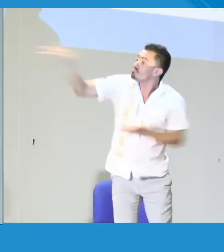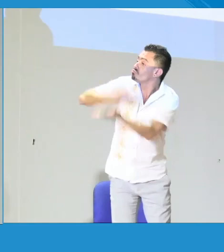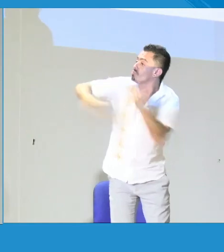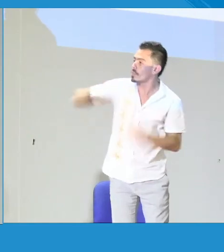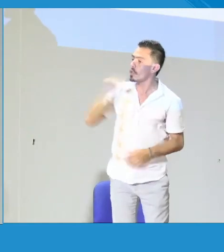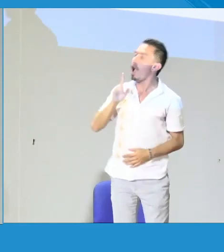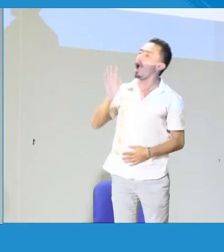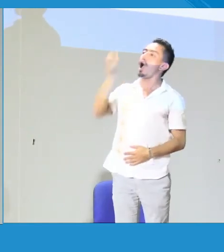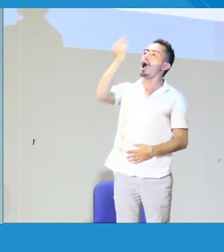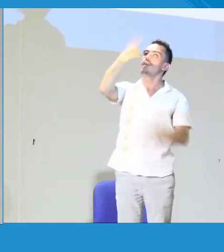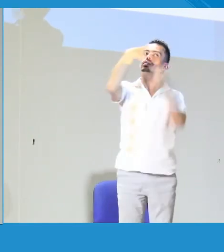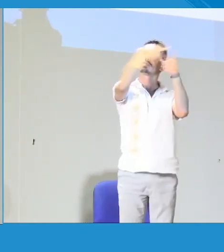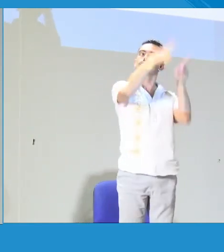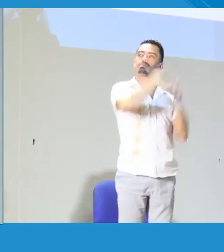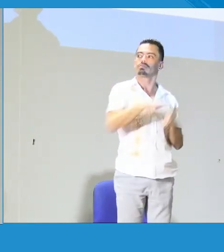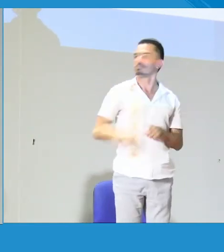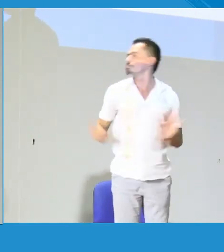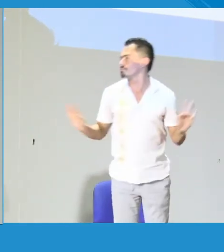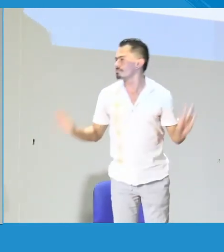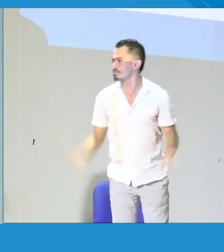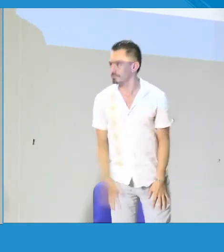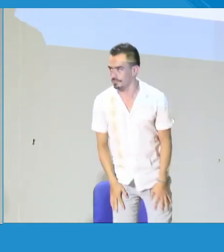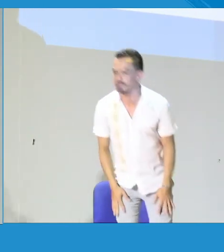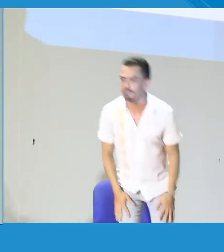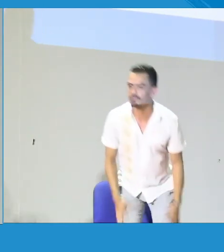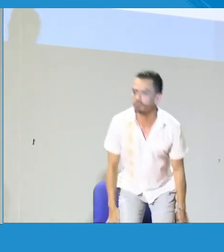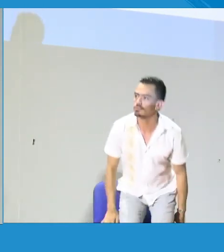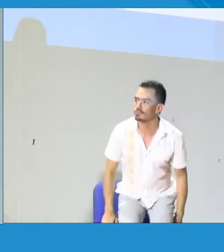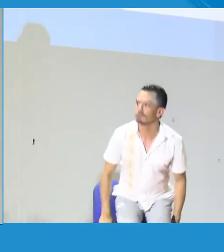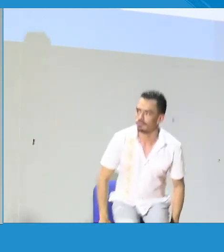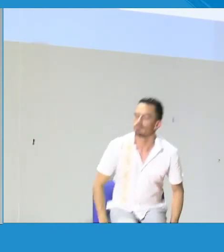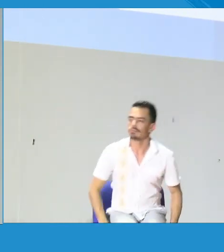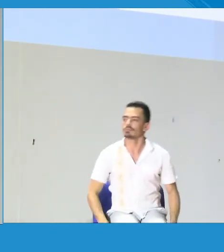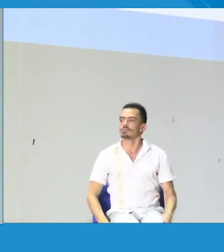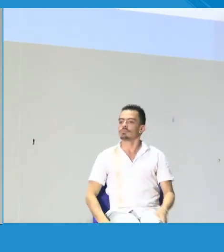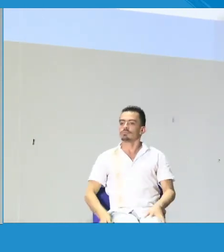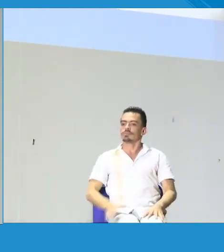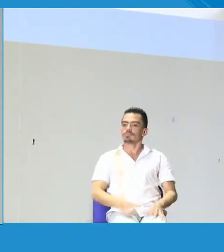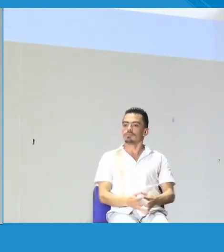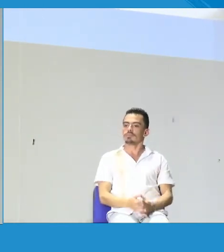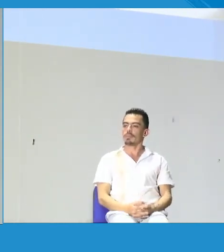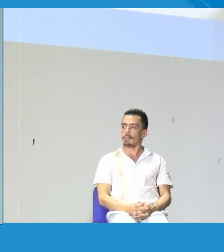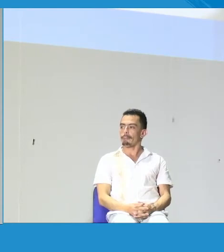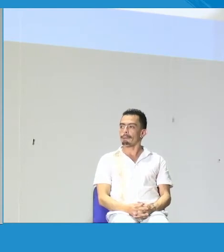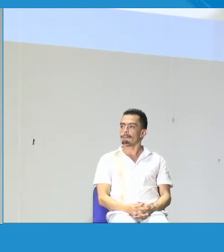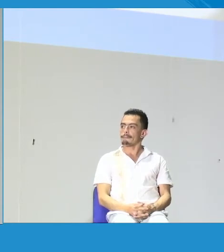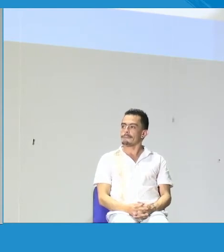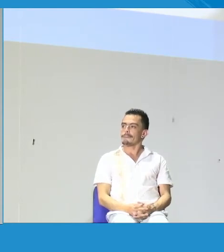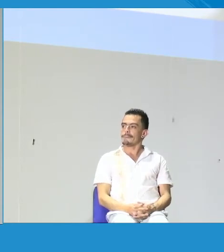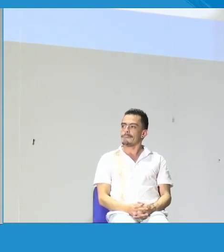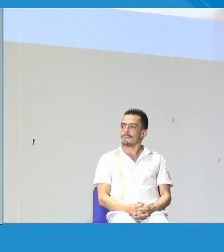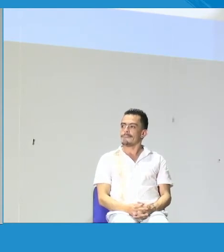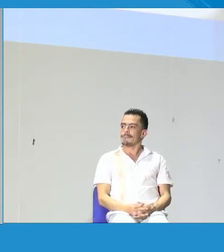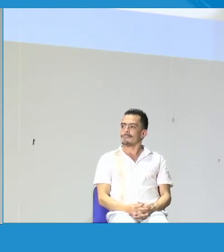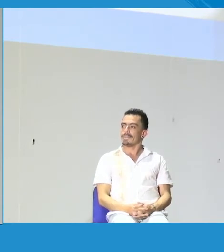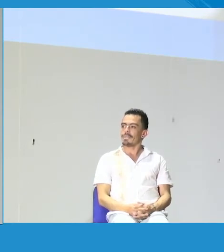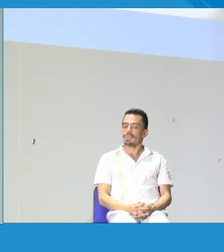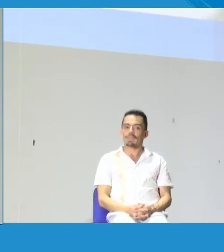explicarlo. Exactamente, eso es lo que te estoy diciendo, tienes que explicarle a los niños que hay dos señas para el mismo concepto y hacerle caer en cuenta que hay